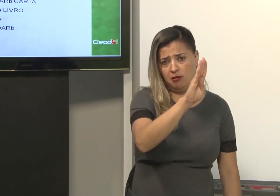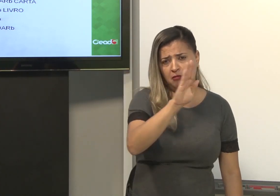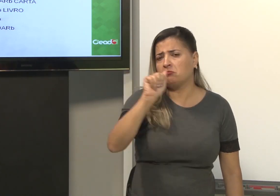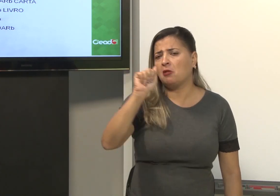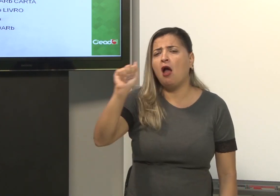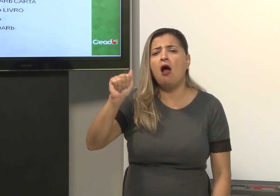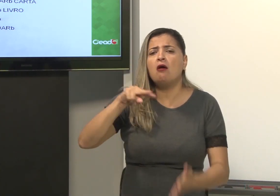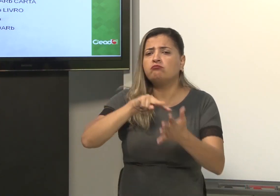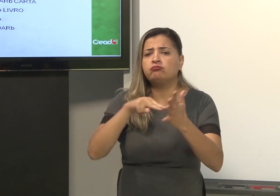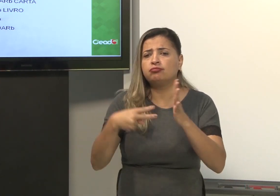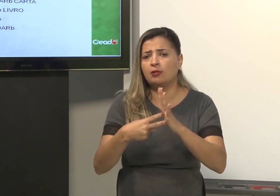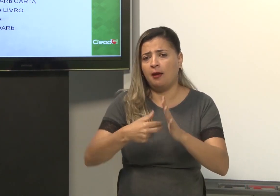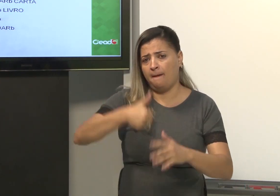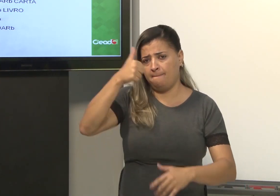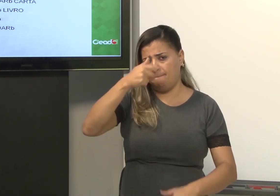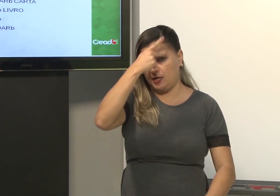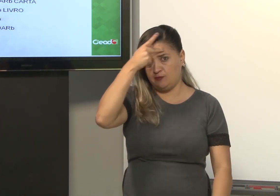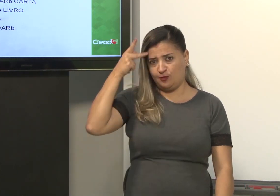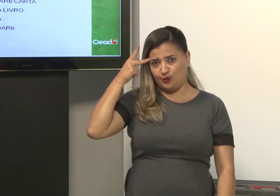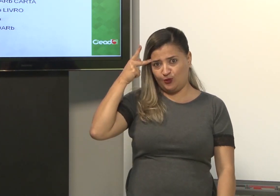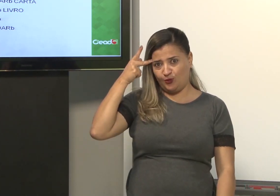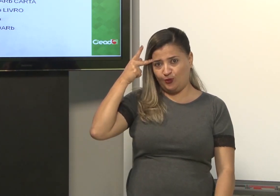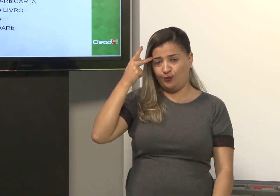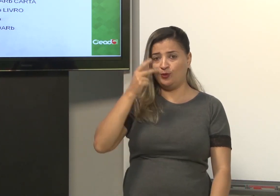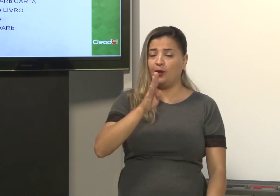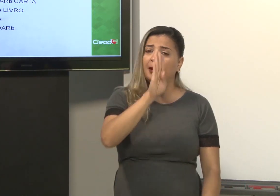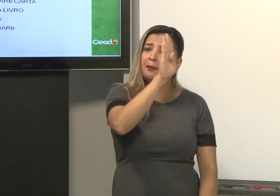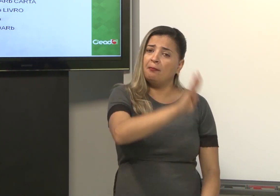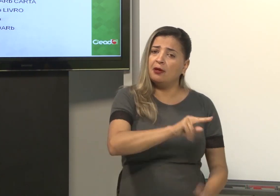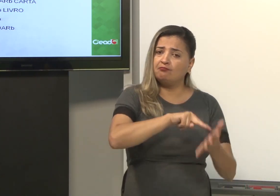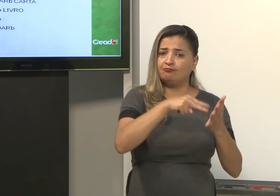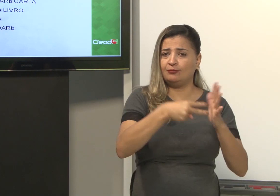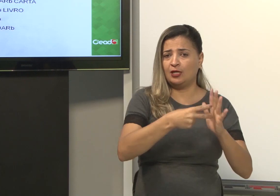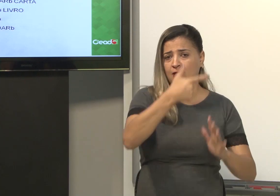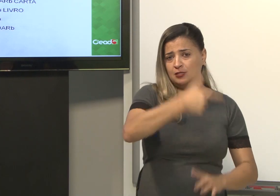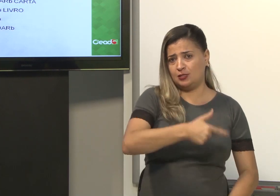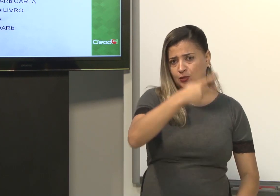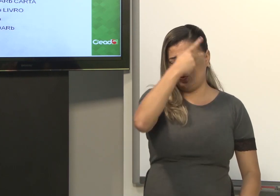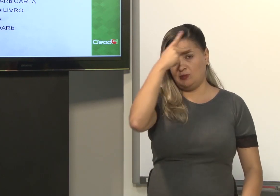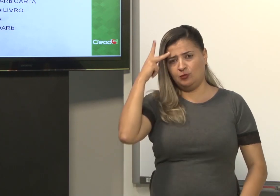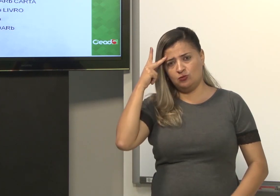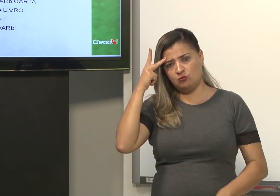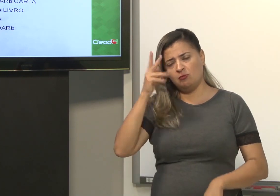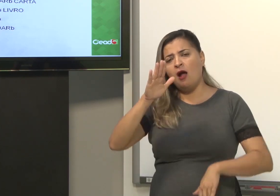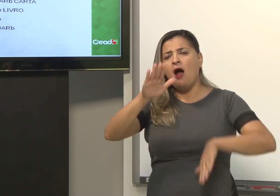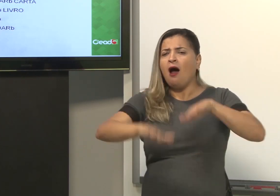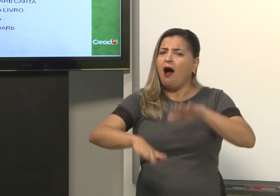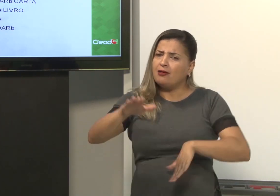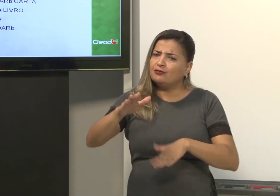Temos ali A e B. O que significa? A, primeira pessoa. B, segunda pessoa.